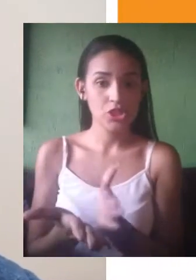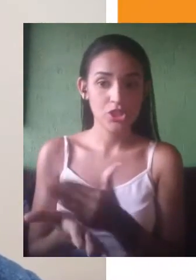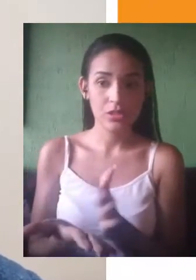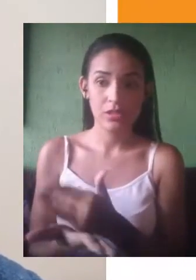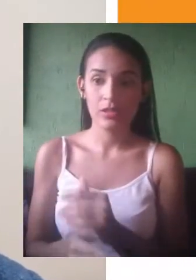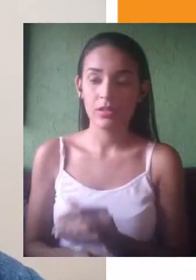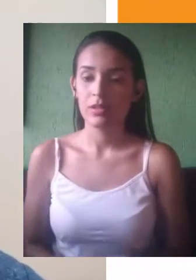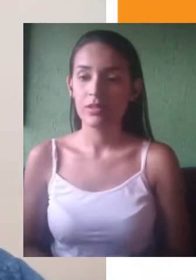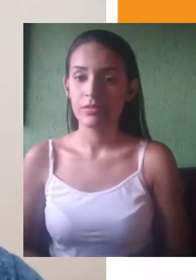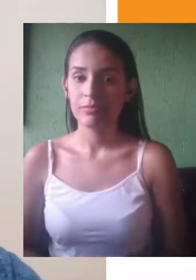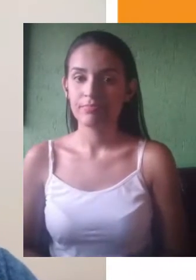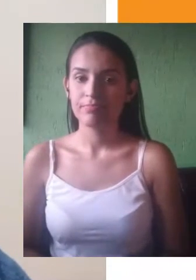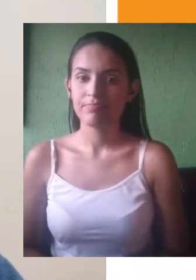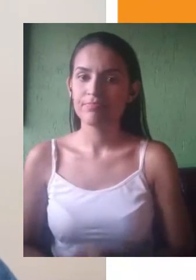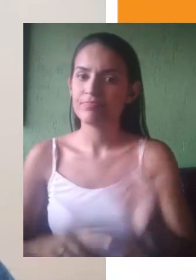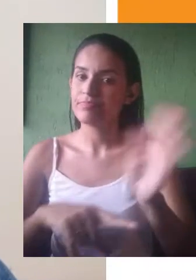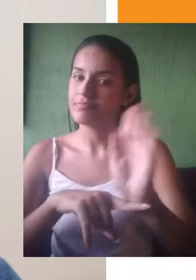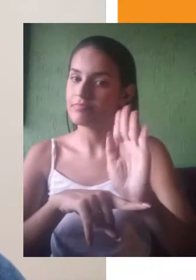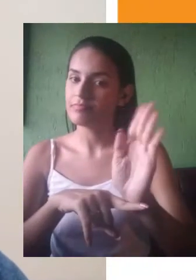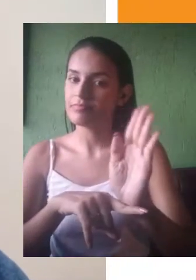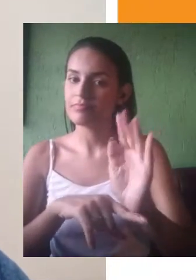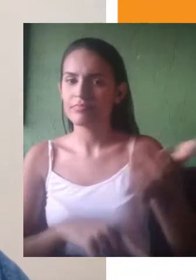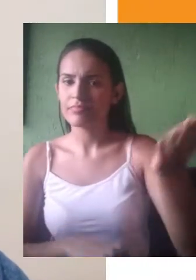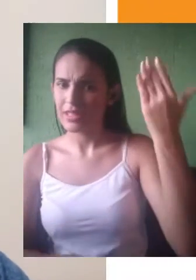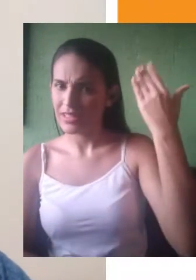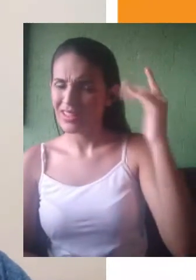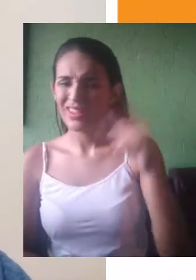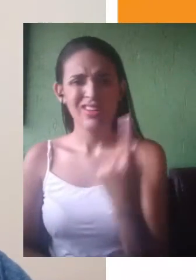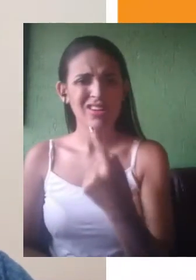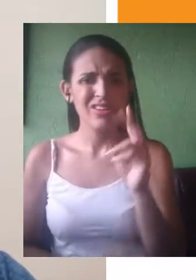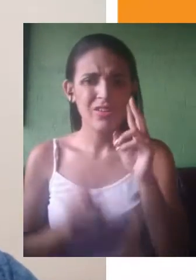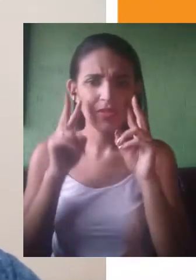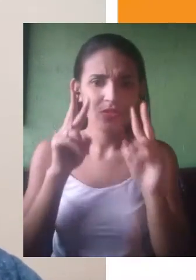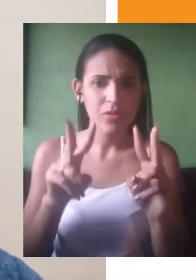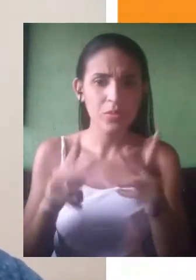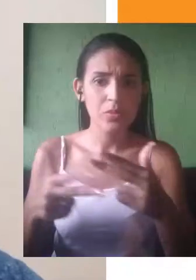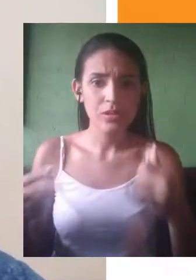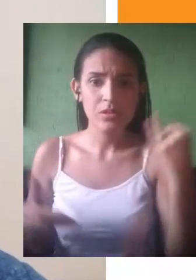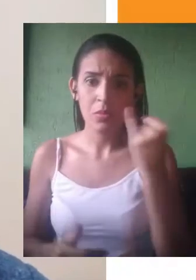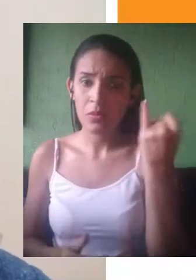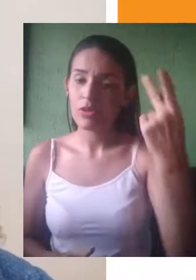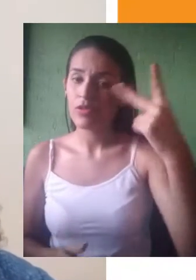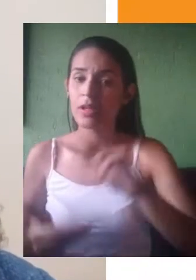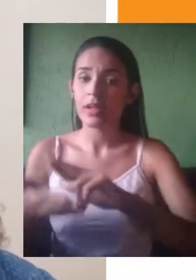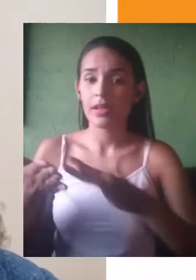falhas. Nas videoaulas anteriores nós vimos algumas informações muito importantes para a redação.